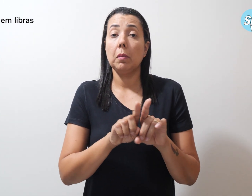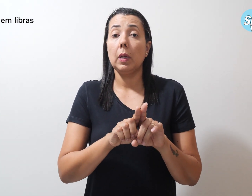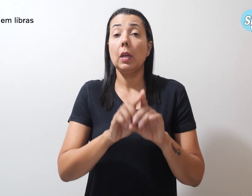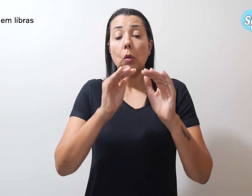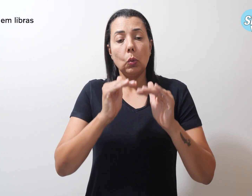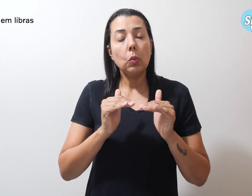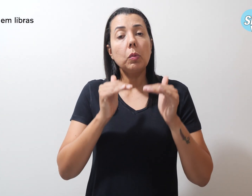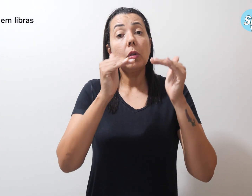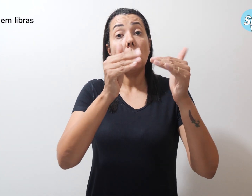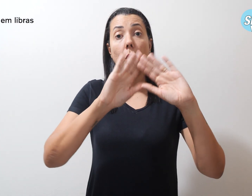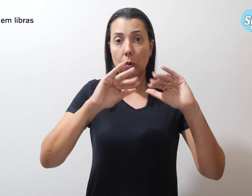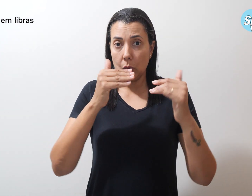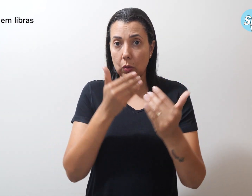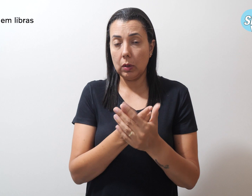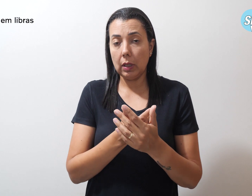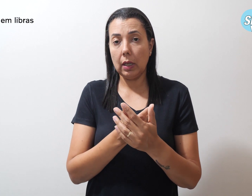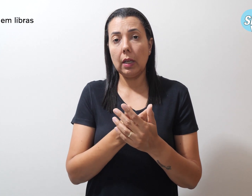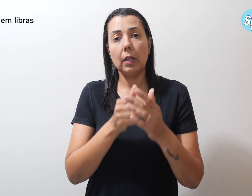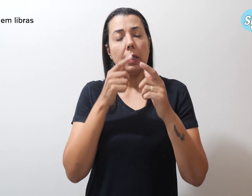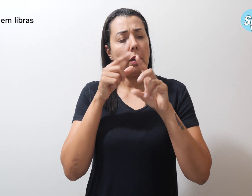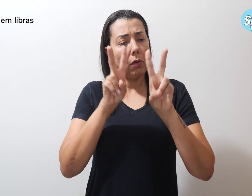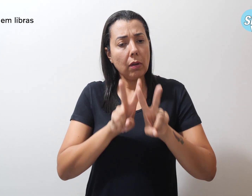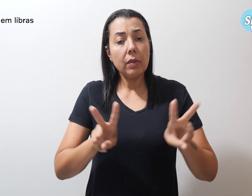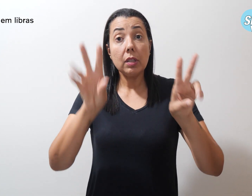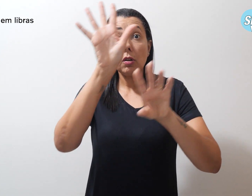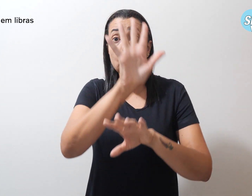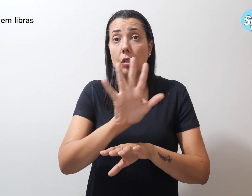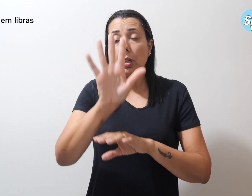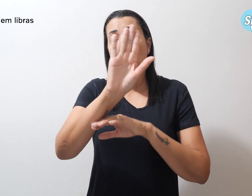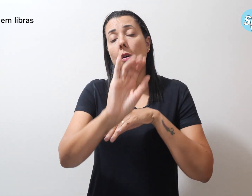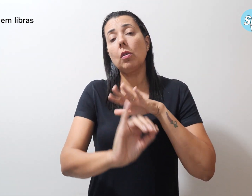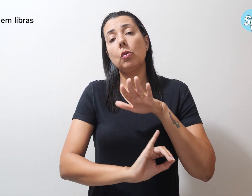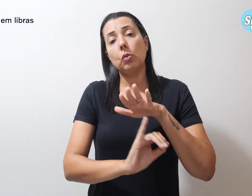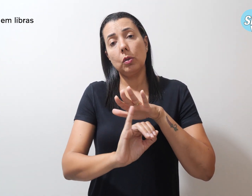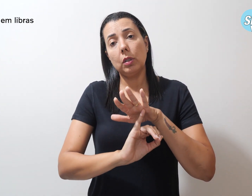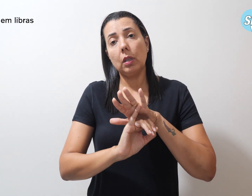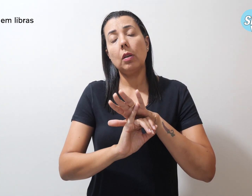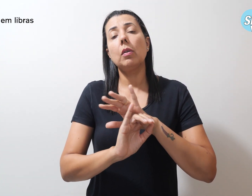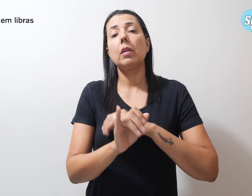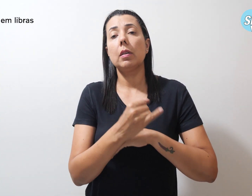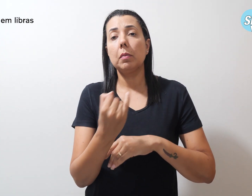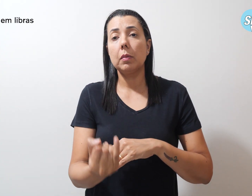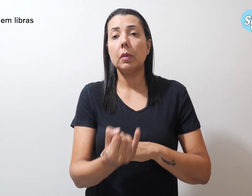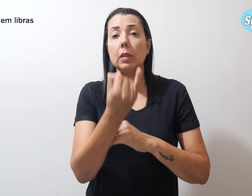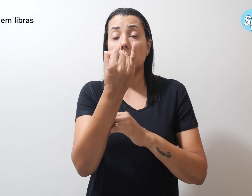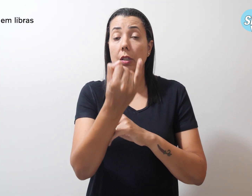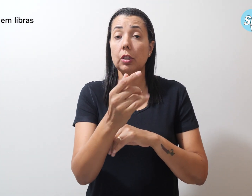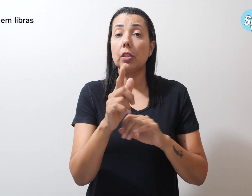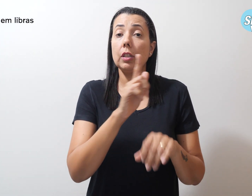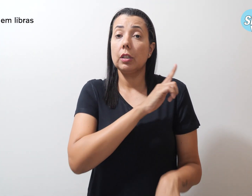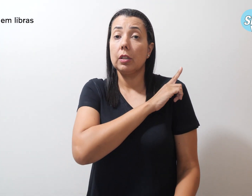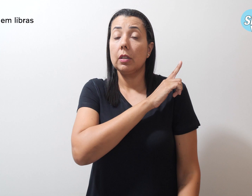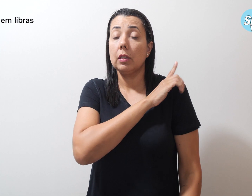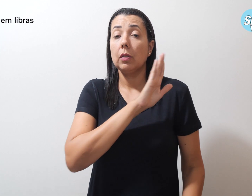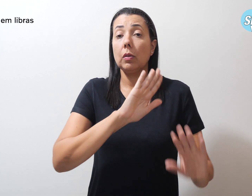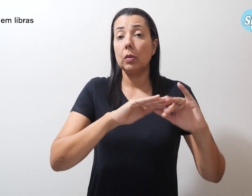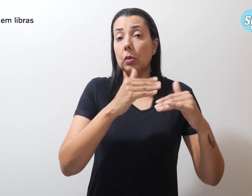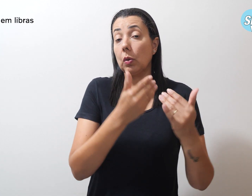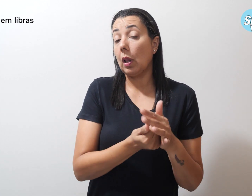Escolar tem uma visão geral da instituição e é fundamental na gestão escolar, mas nem